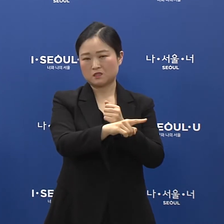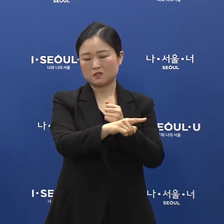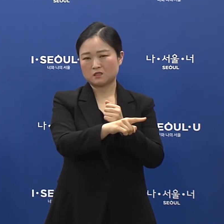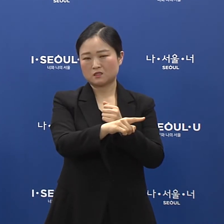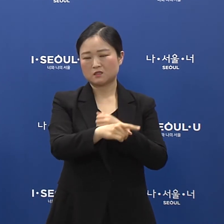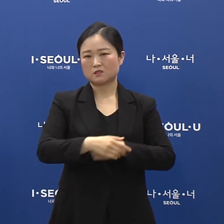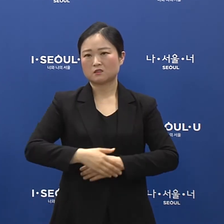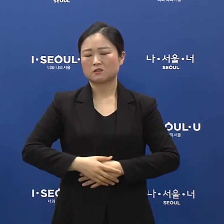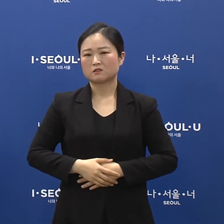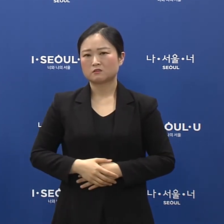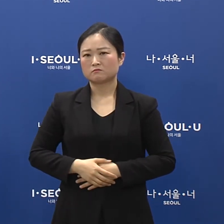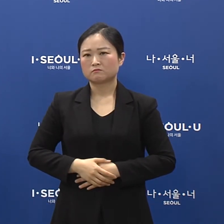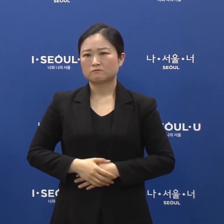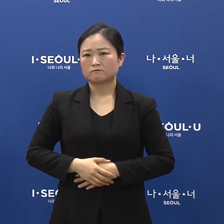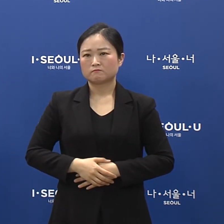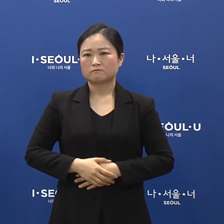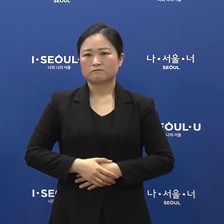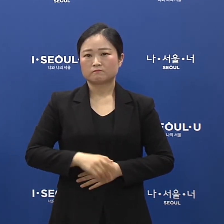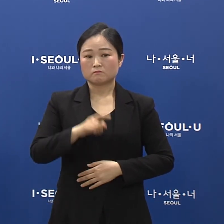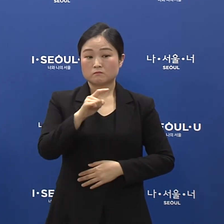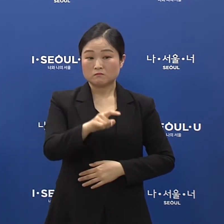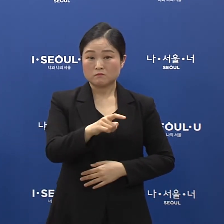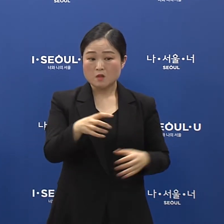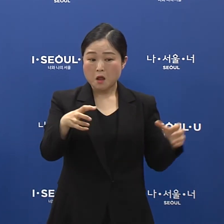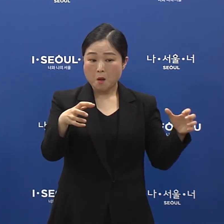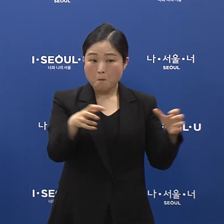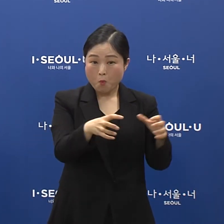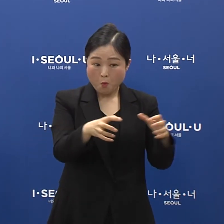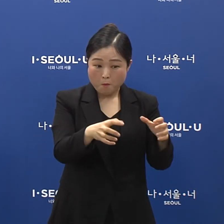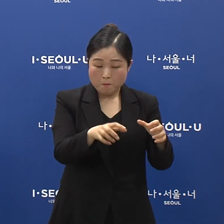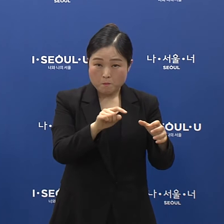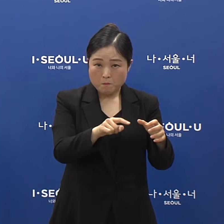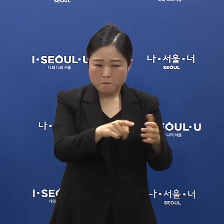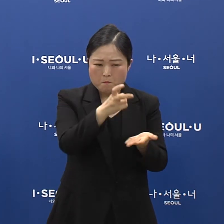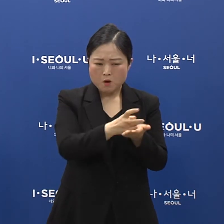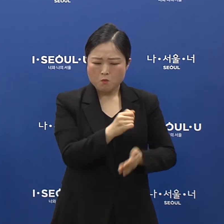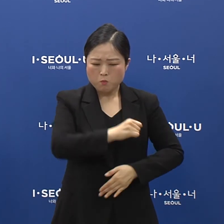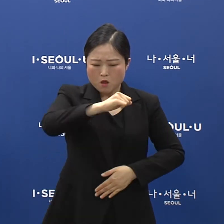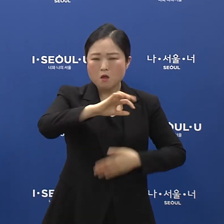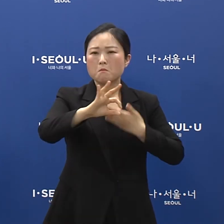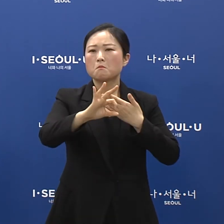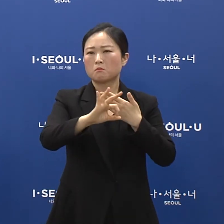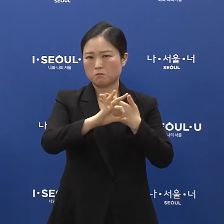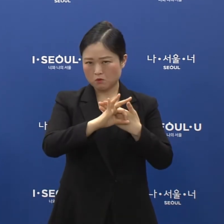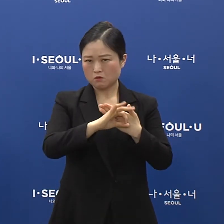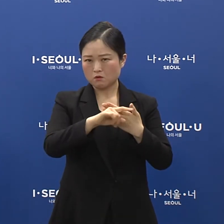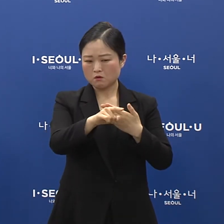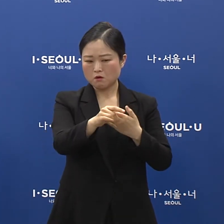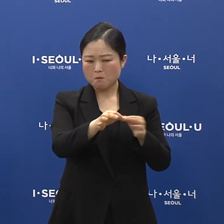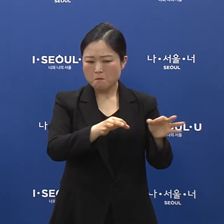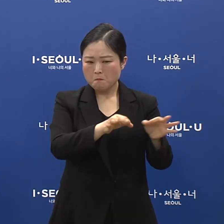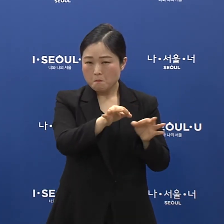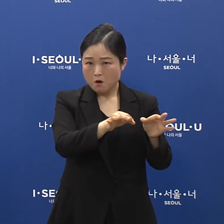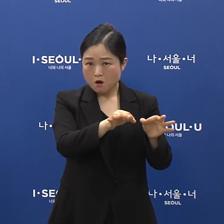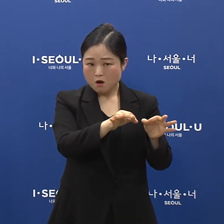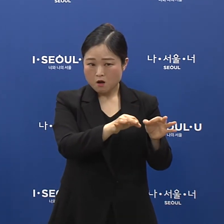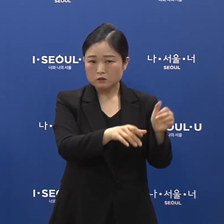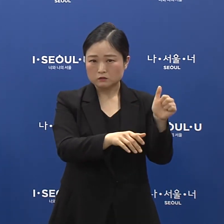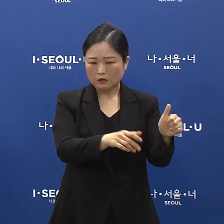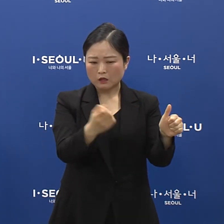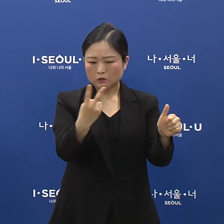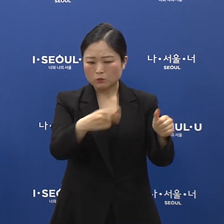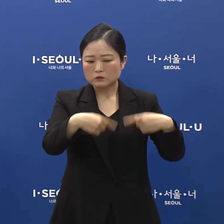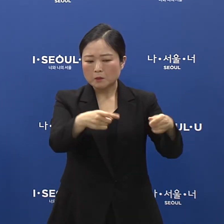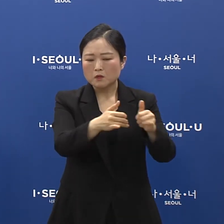때문에 이거를 위반할 시에는 바로 업소나 또는 거기에 참여하신 분들에 대한 고발 조치를